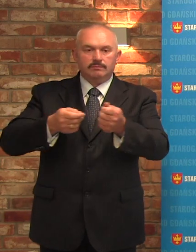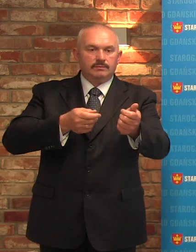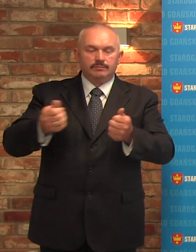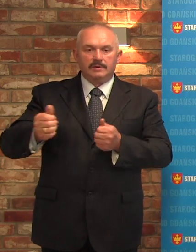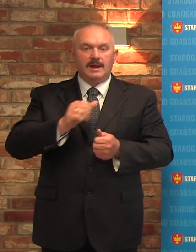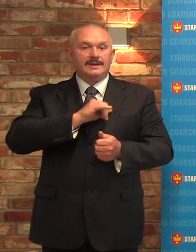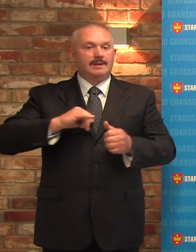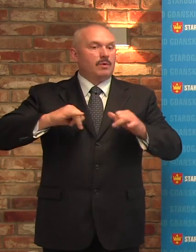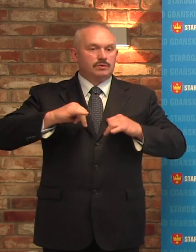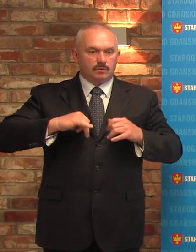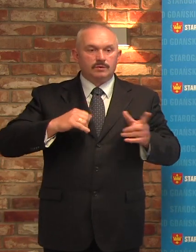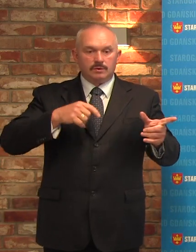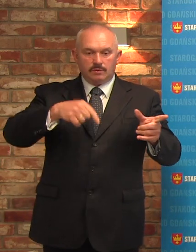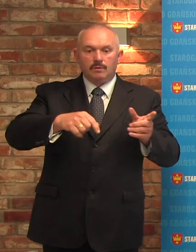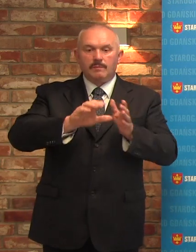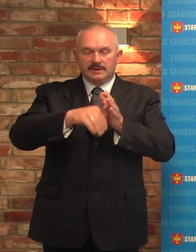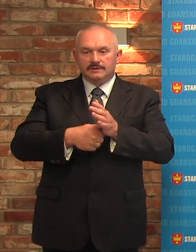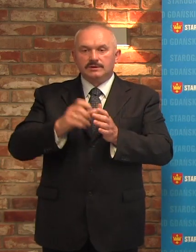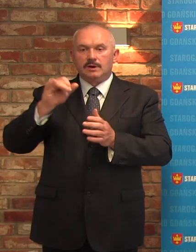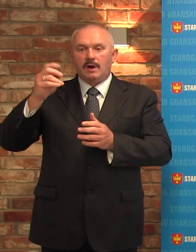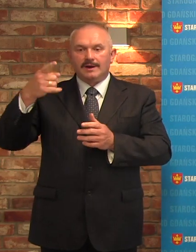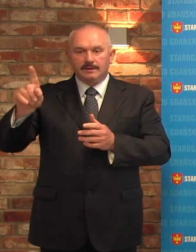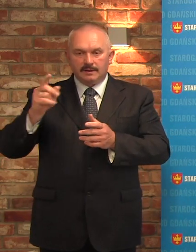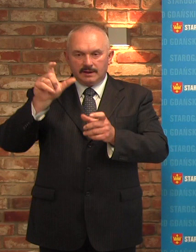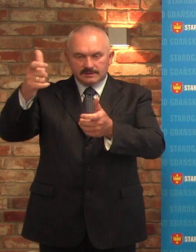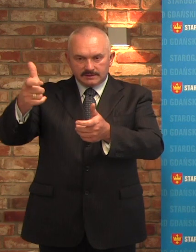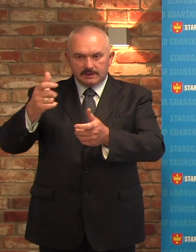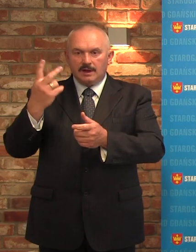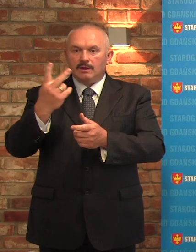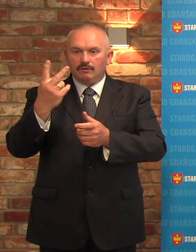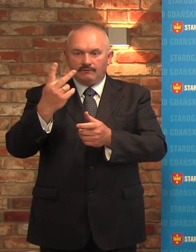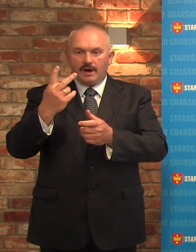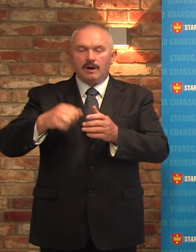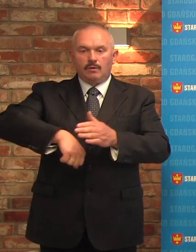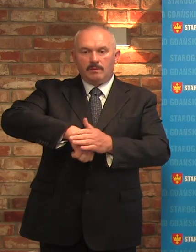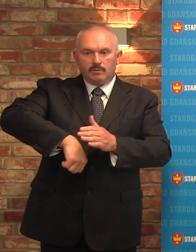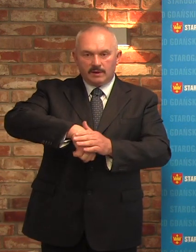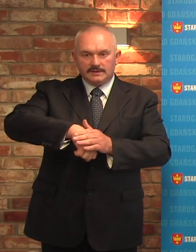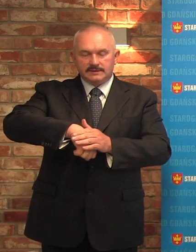Starogardu Gdańskiego na dwa kluby piłkarskie tego samego przeznaczenia